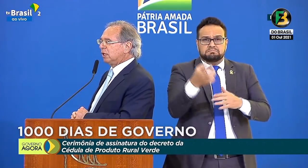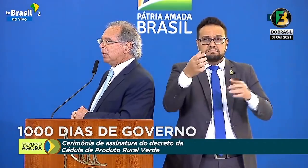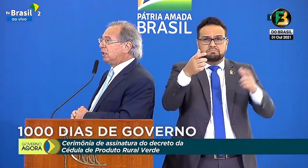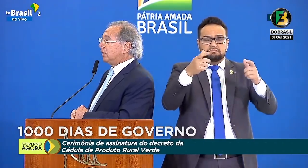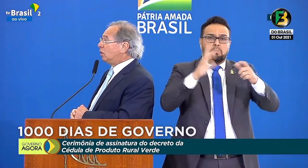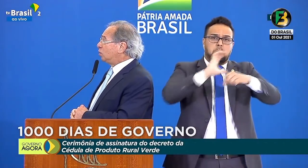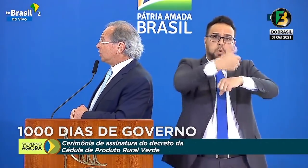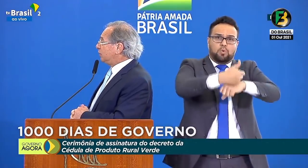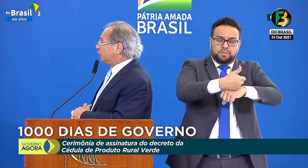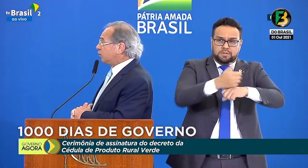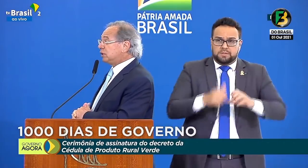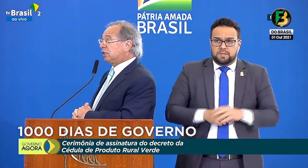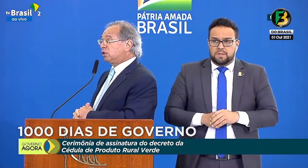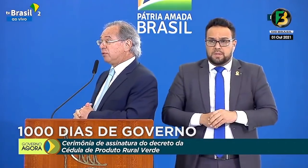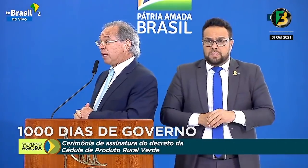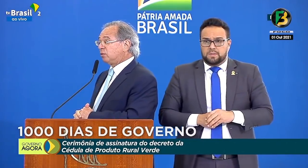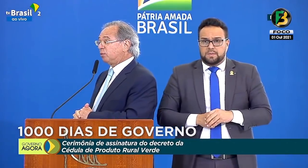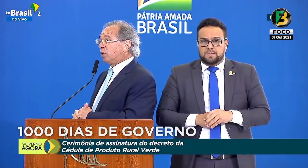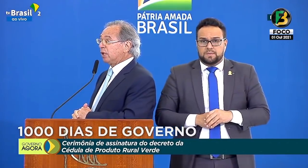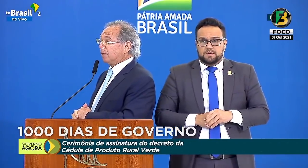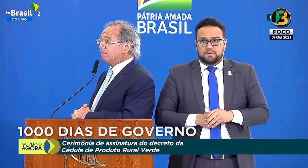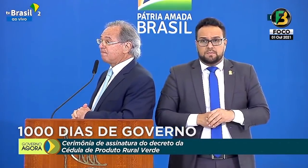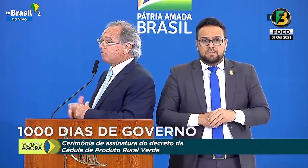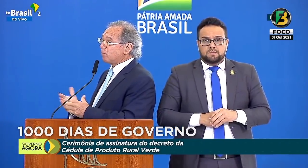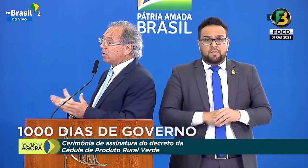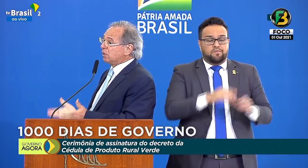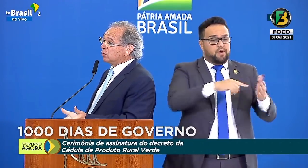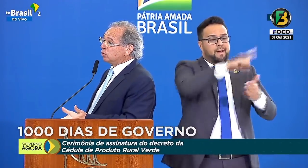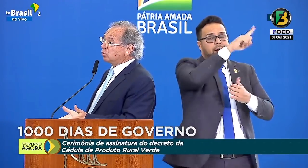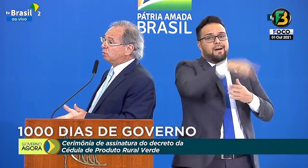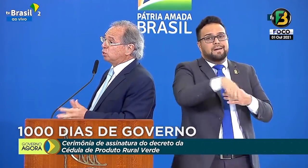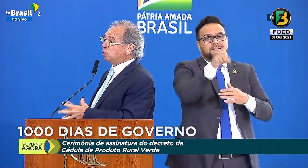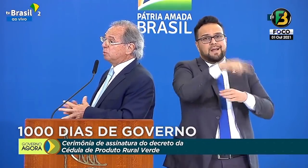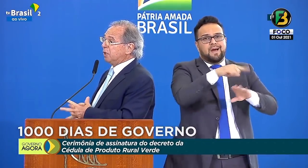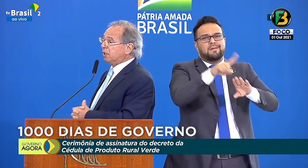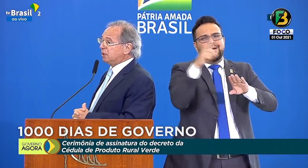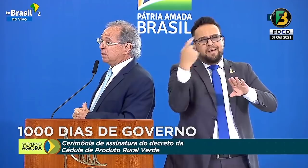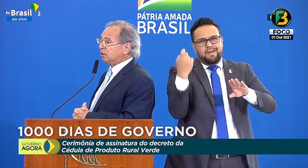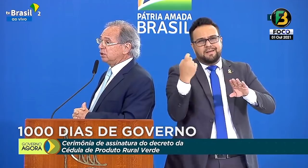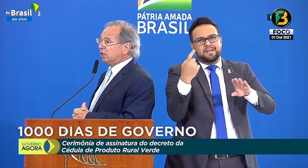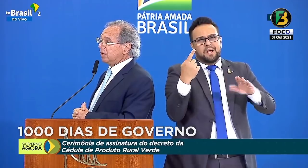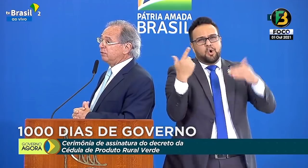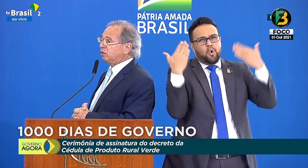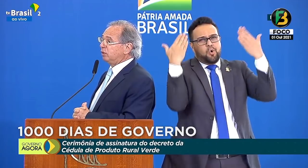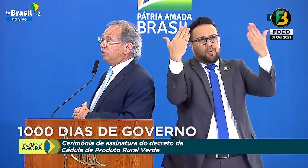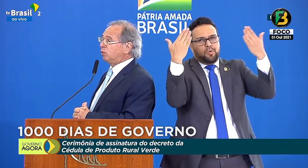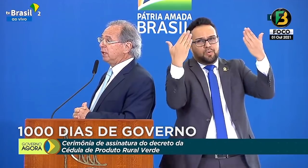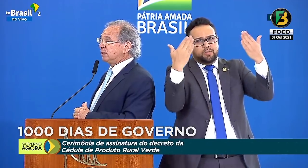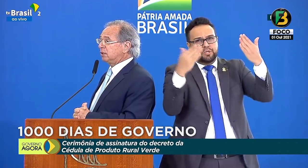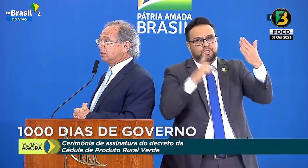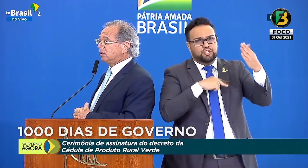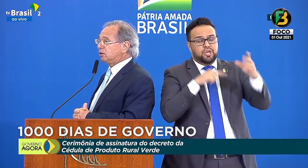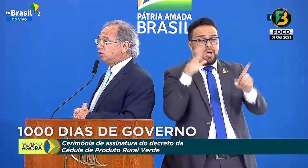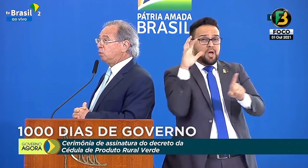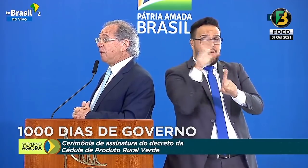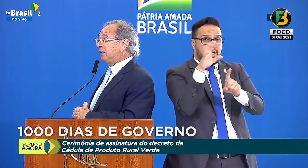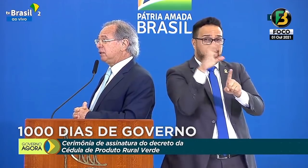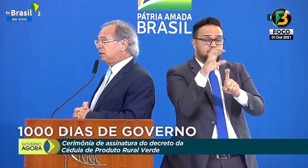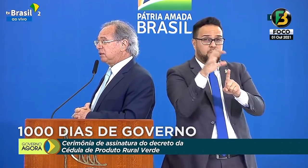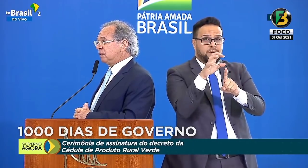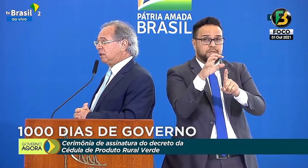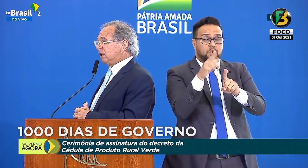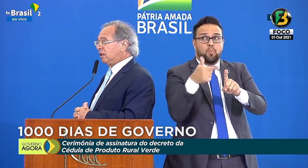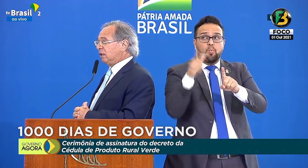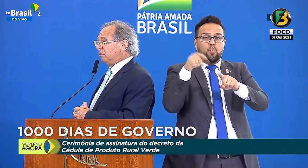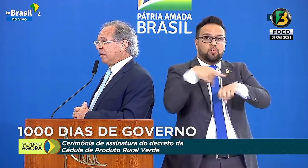posições. O serviço foi desativado porque, sob suspeita de ter havido influência de um